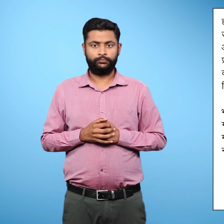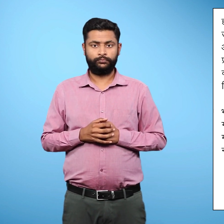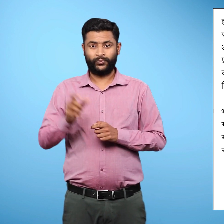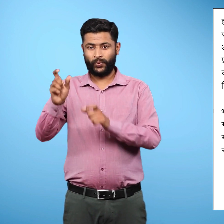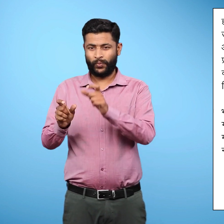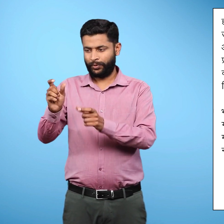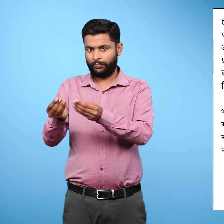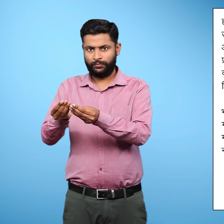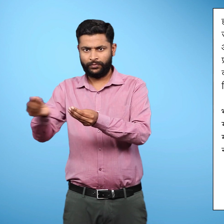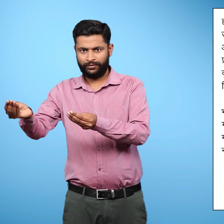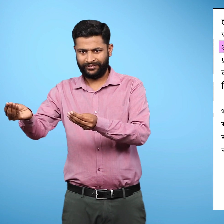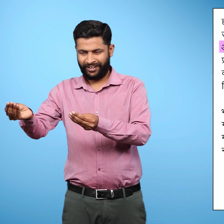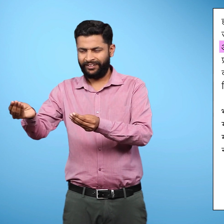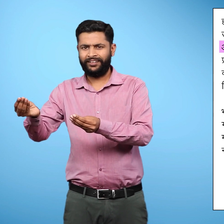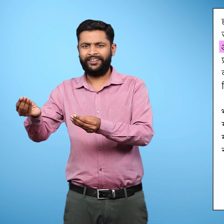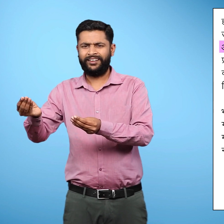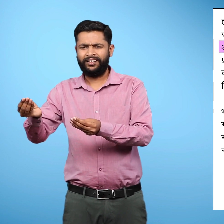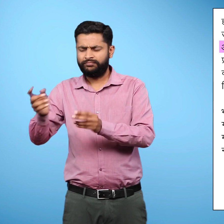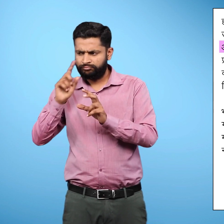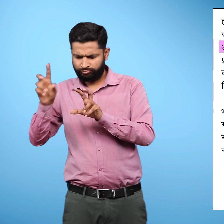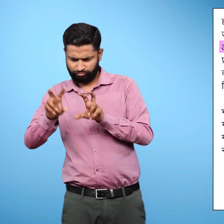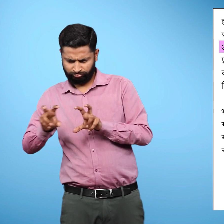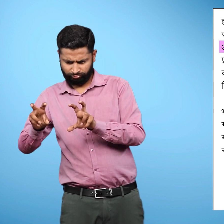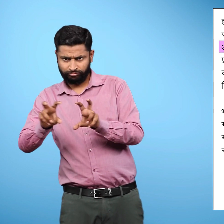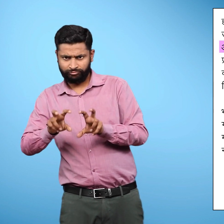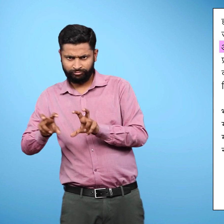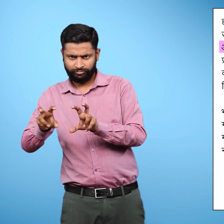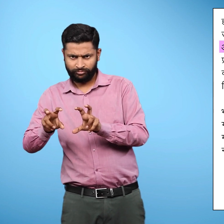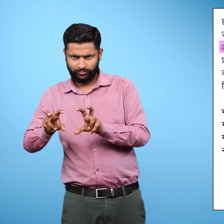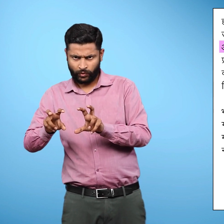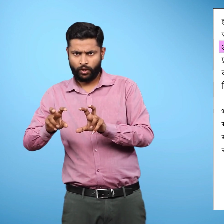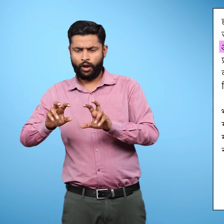इसका पता हम अपने आसपास के खित्र से लगा सकते हैं.